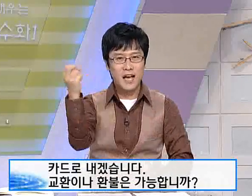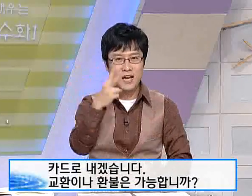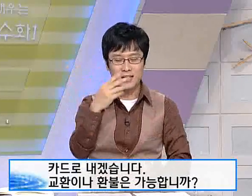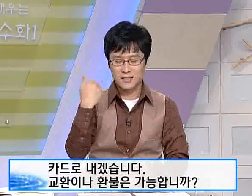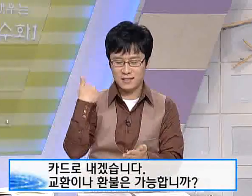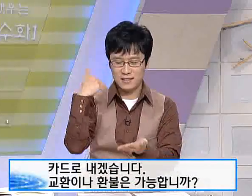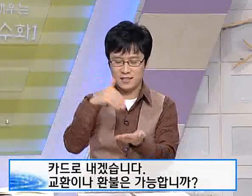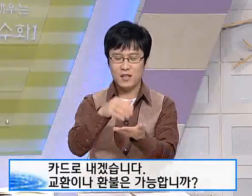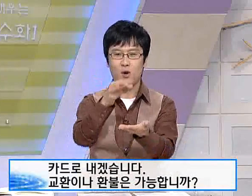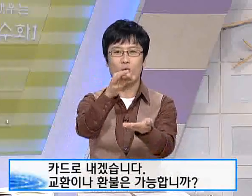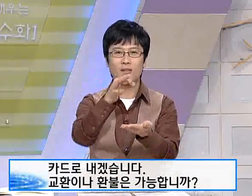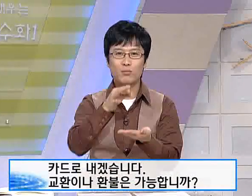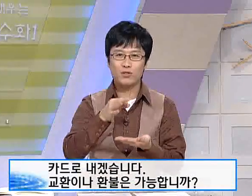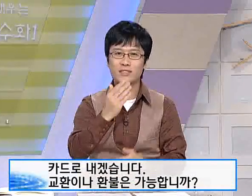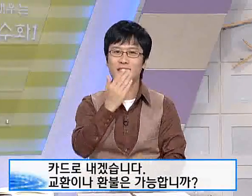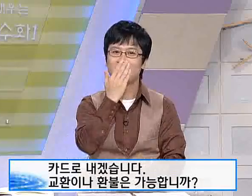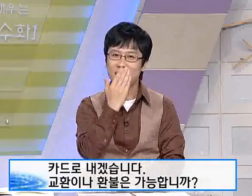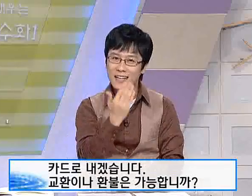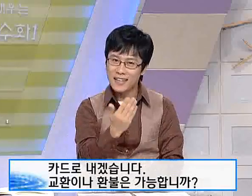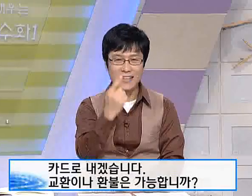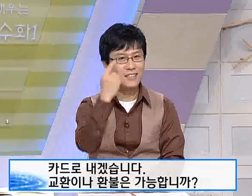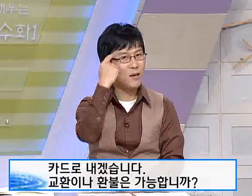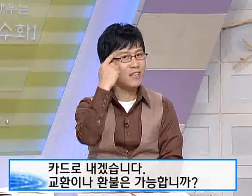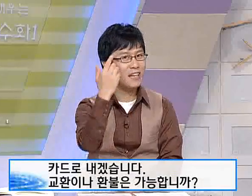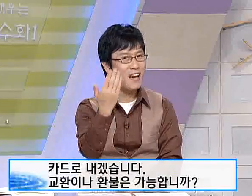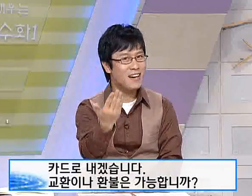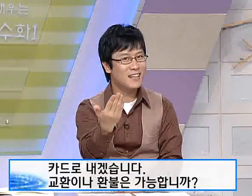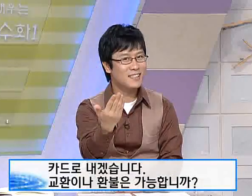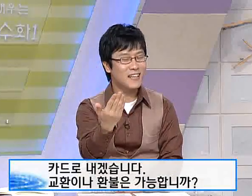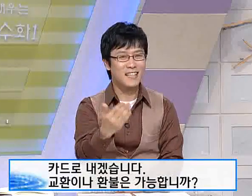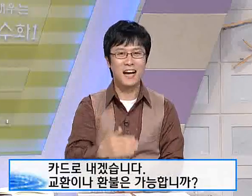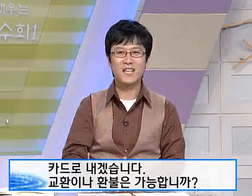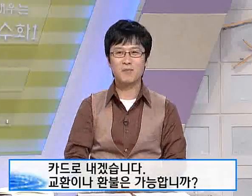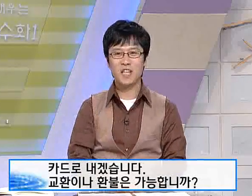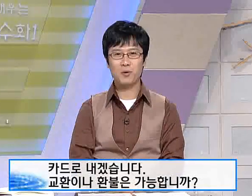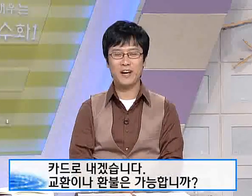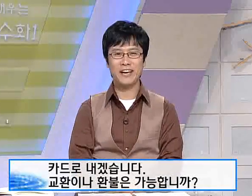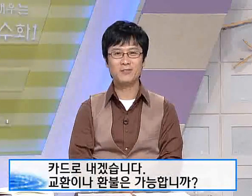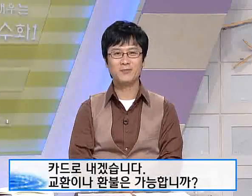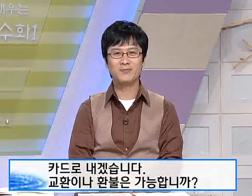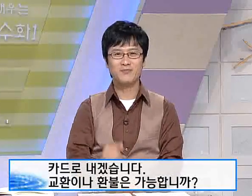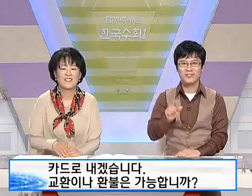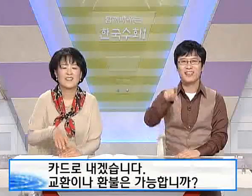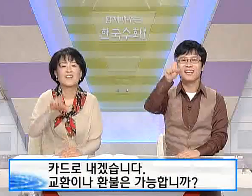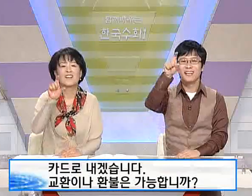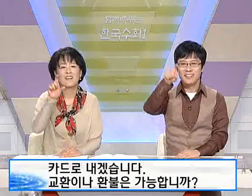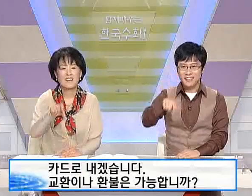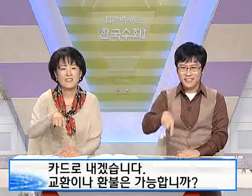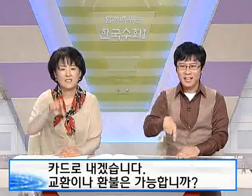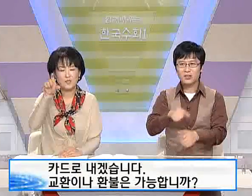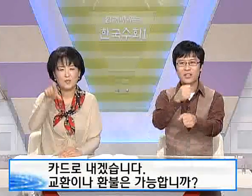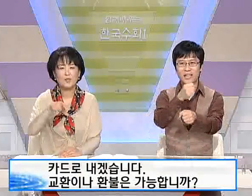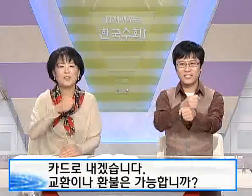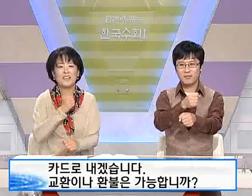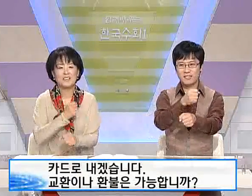교환이나 환불은 가능합니까? 자. 다같이 한번 해볼까요? 카드로 내겠습니다.